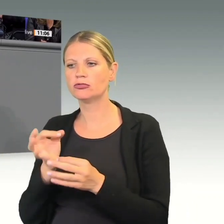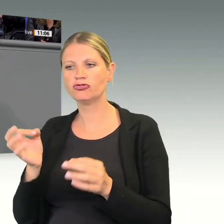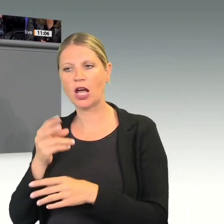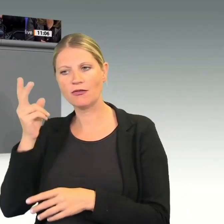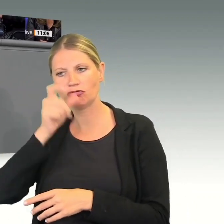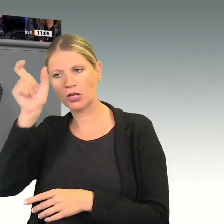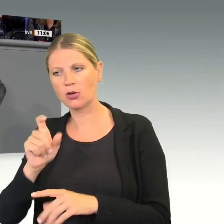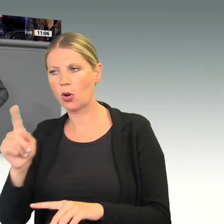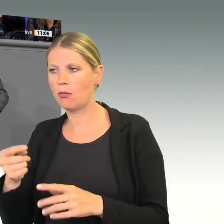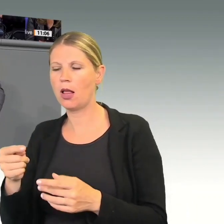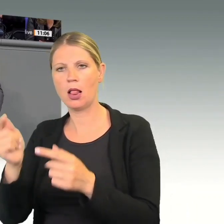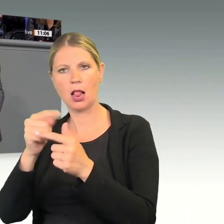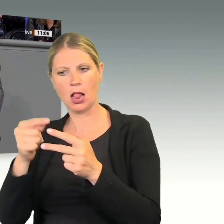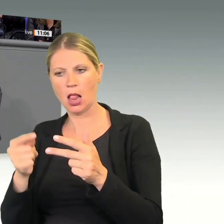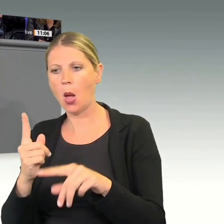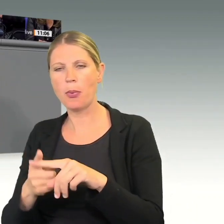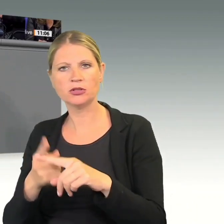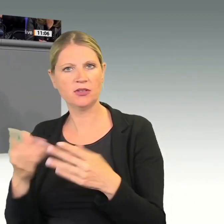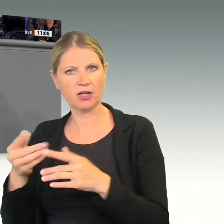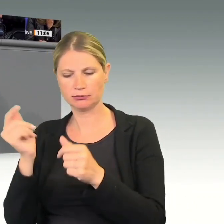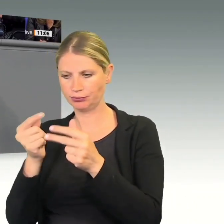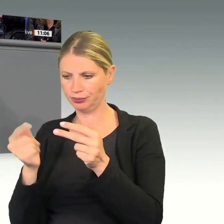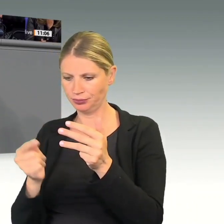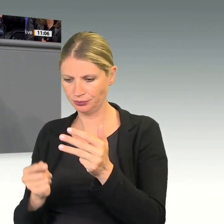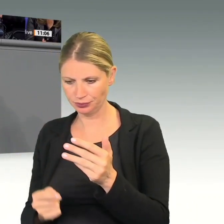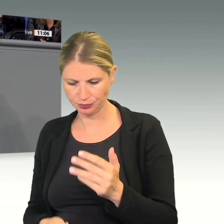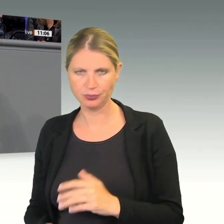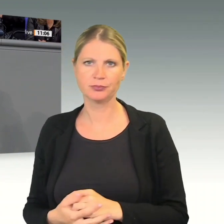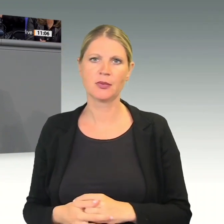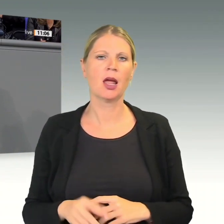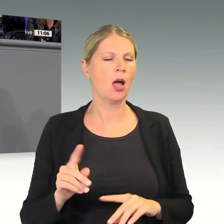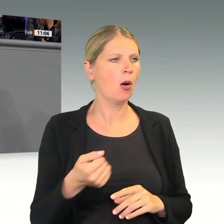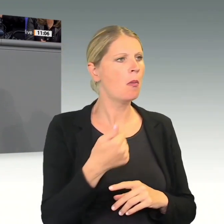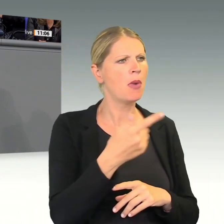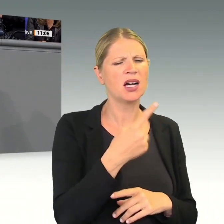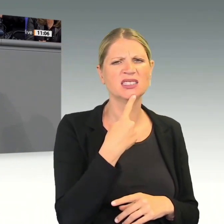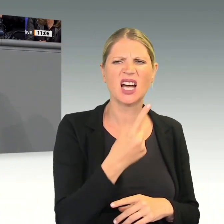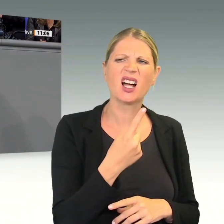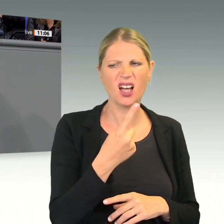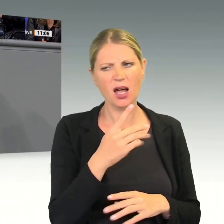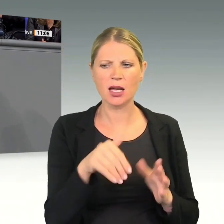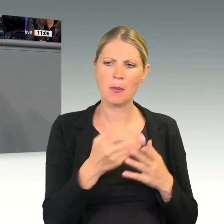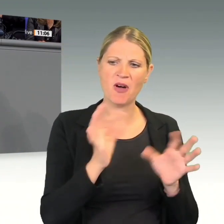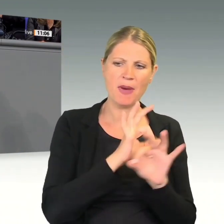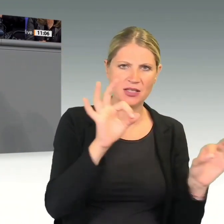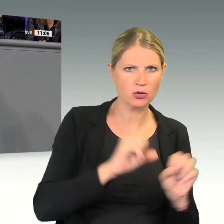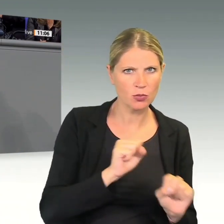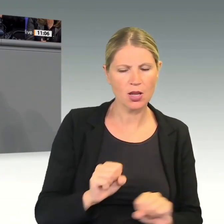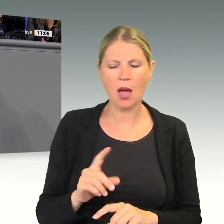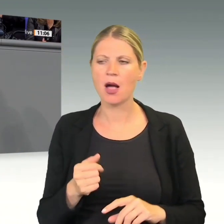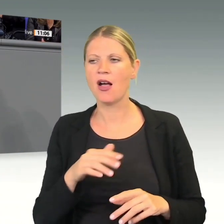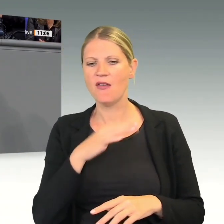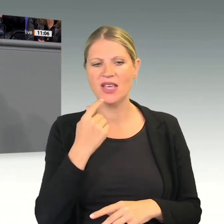hervorgehoben. Sogar die, die glauben, es gäbe noch Verbesserungsmöglichkeiten, kommen zu dem Fazit besser jetzt